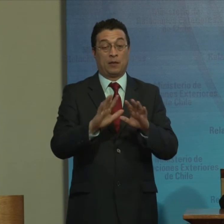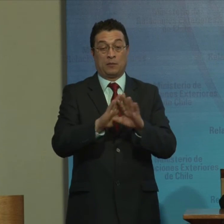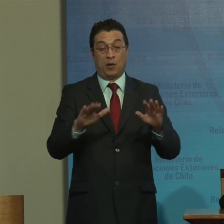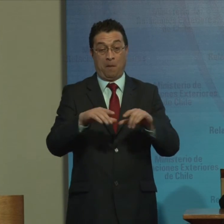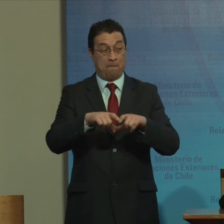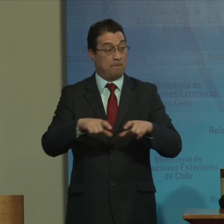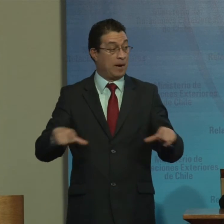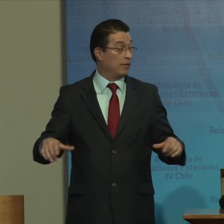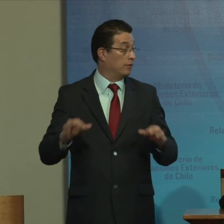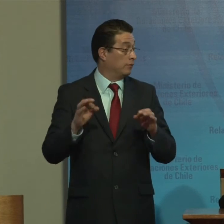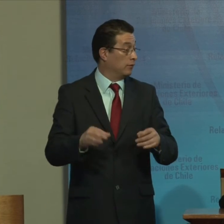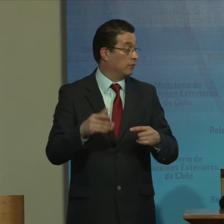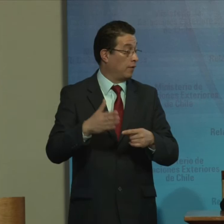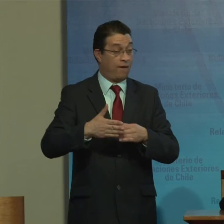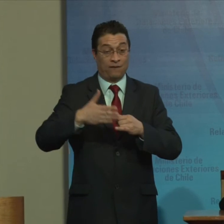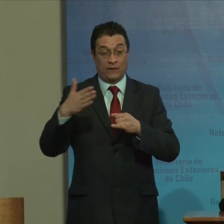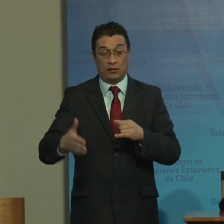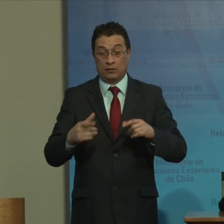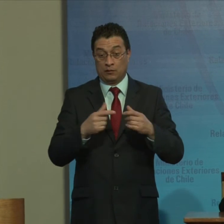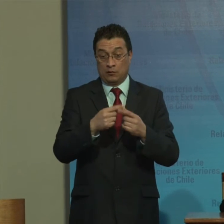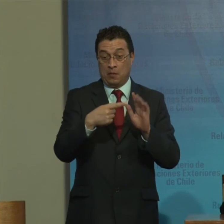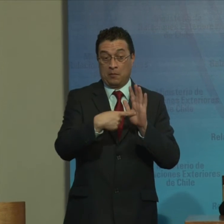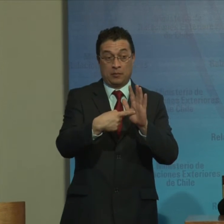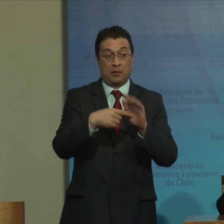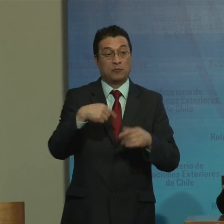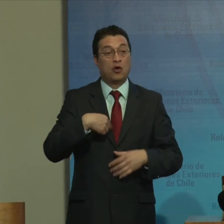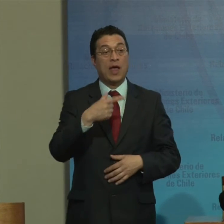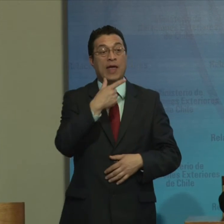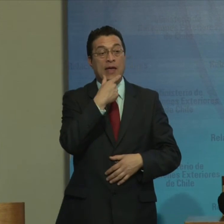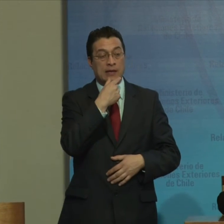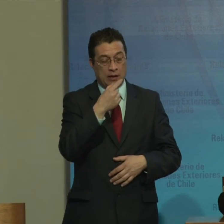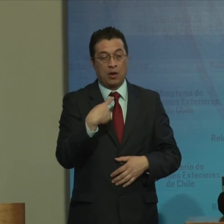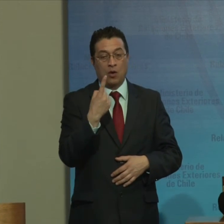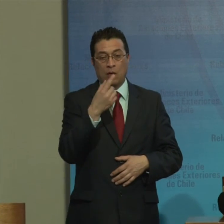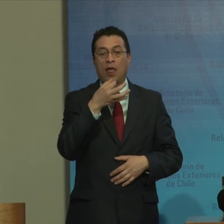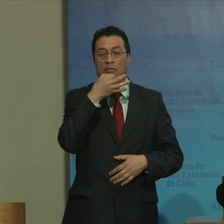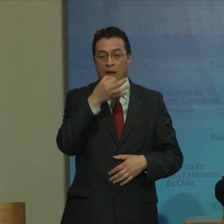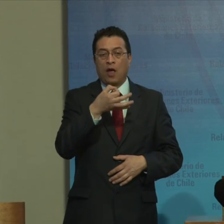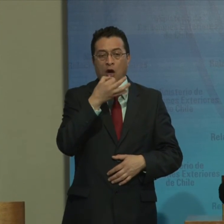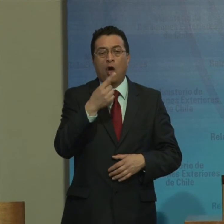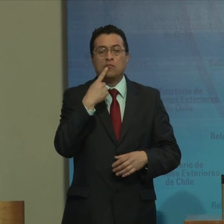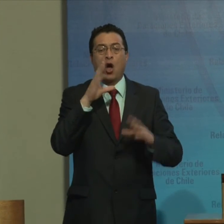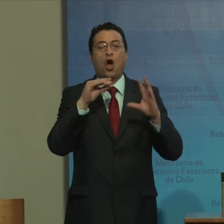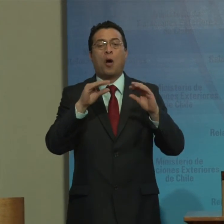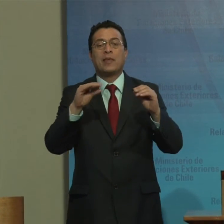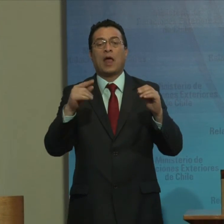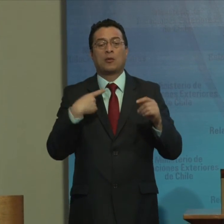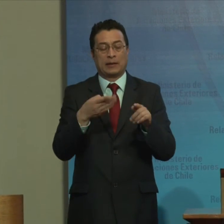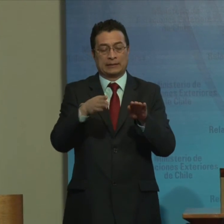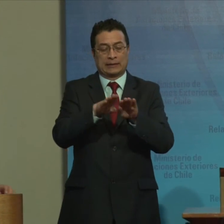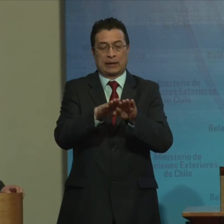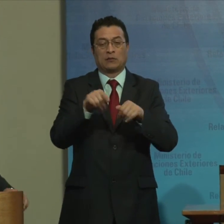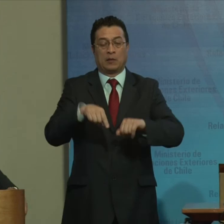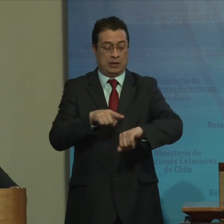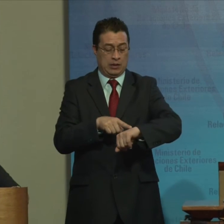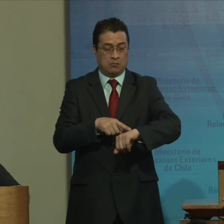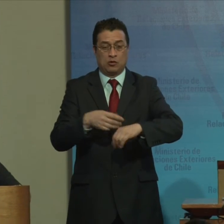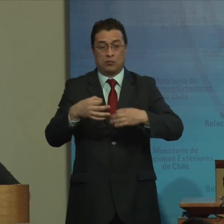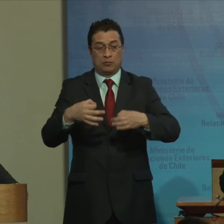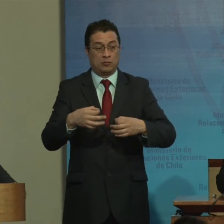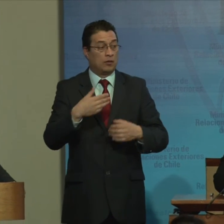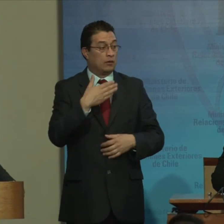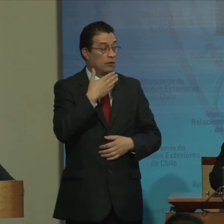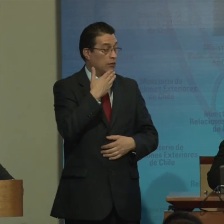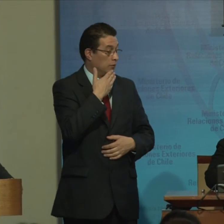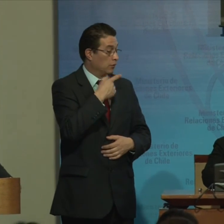panel O sea Ya damos por finalizadas Todas las presentaciones Pero yo quisiera Hacer un leve comentario Para cerrar Porque estamos Como con el tiempo Y Katherine